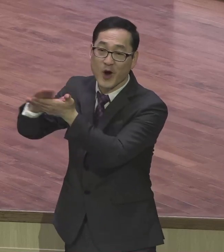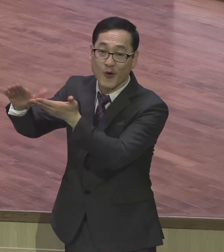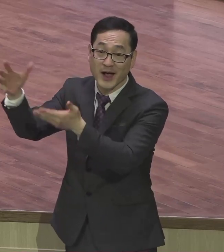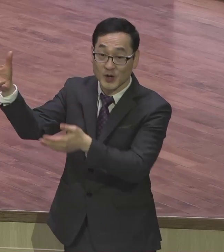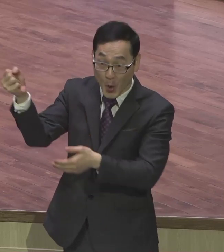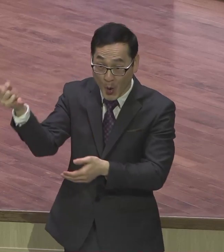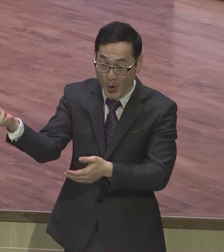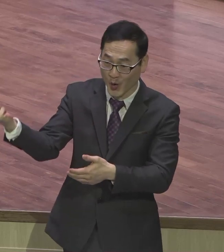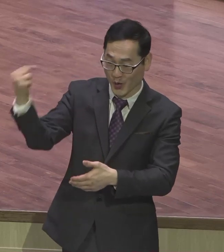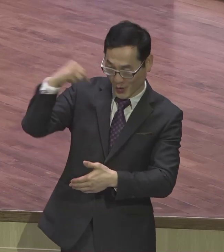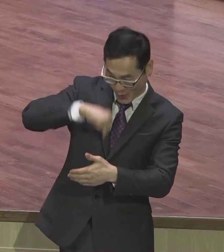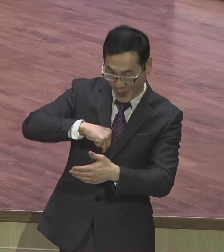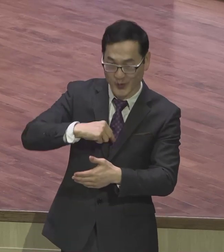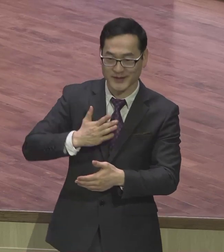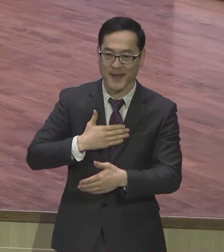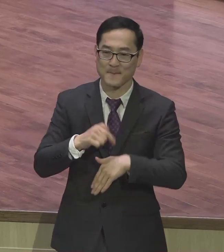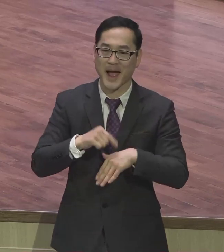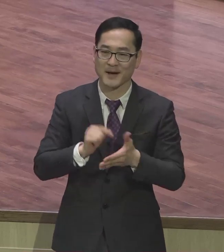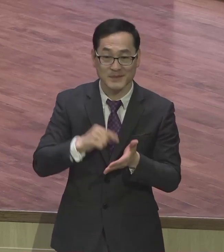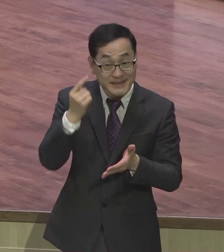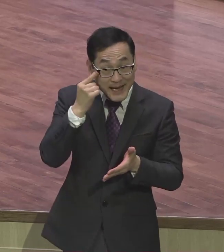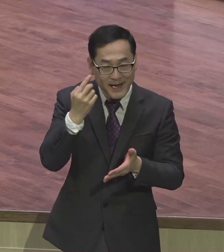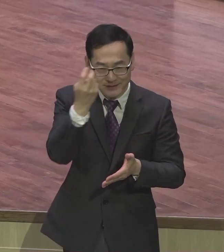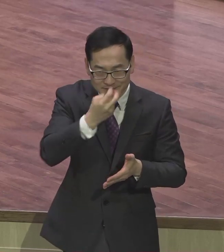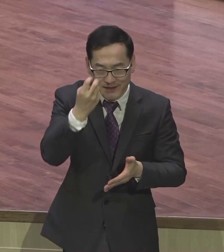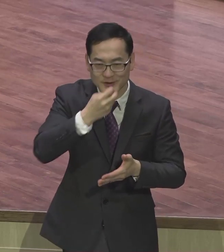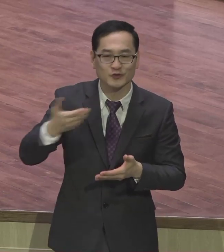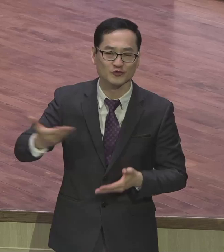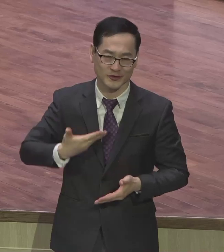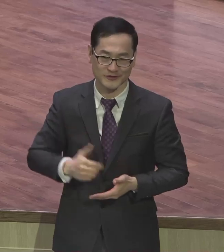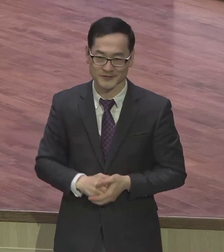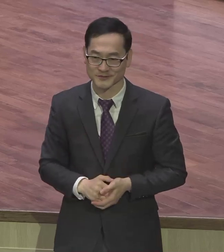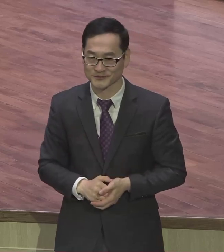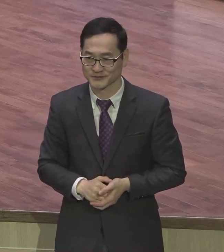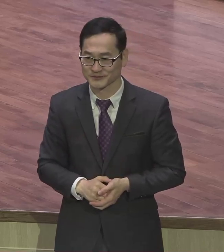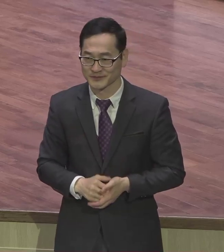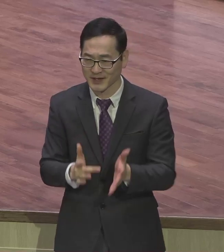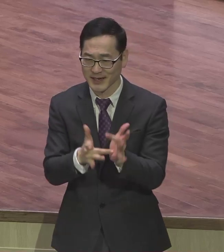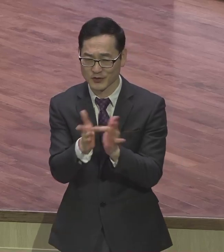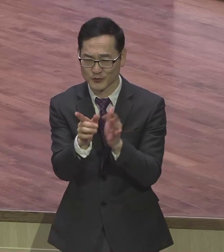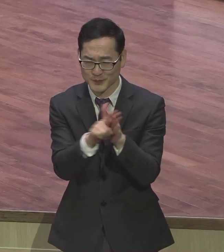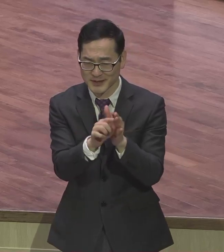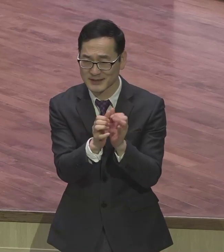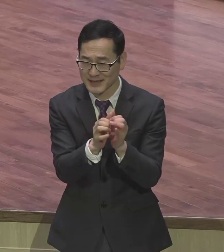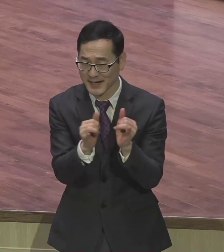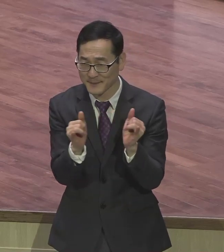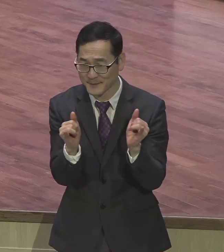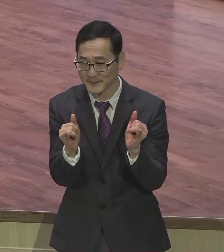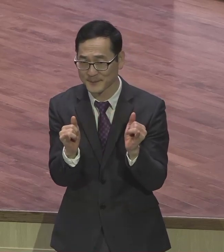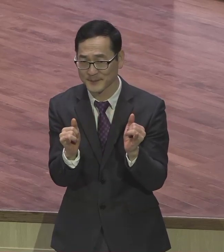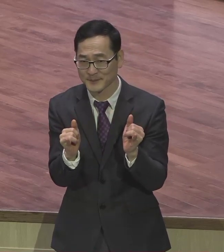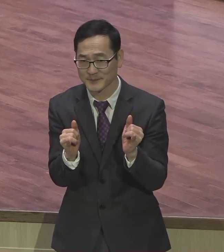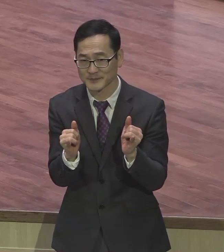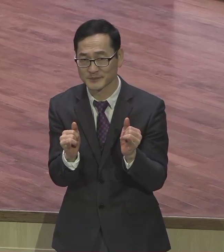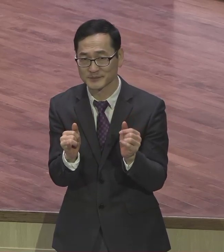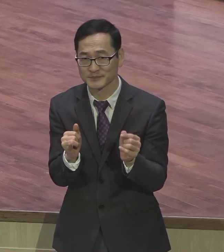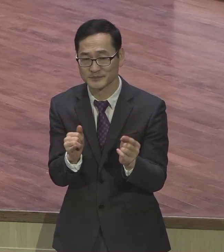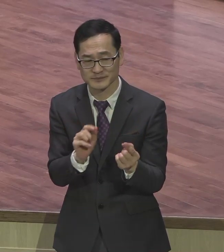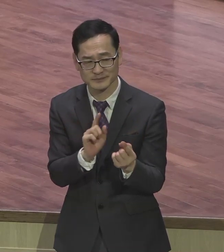하나님의 평강을 예수 있는 사람으로 편안해야 돼요 예수 있는 사람 만나면요 막 걱정이 보이고 염려하면 얼굴에 걱정